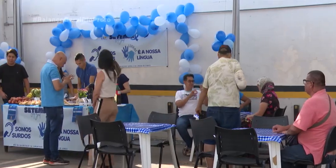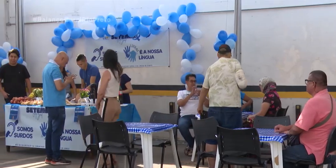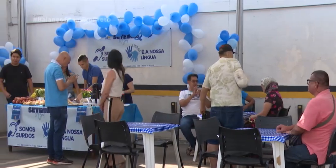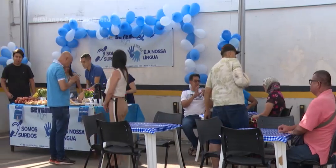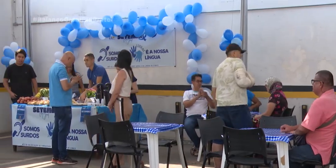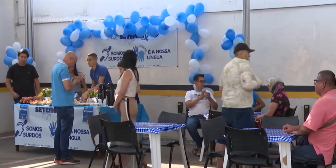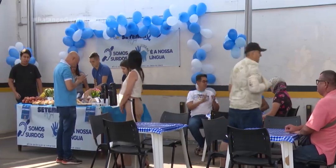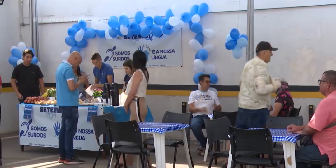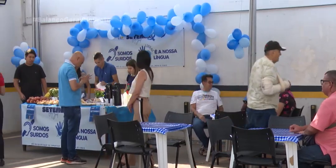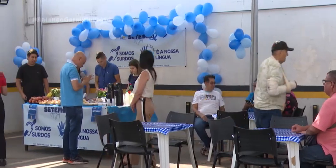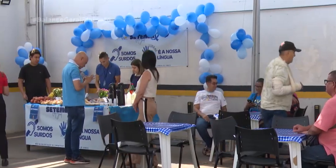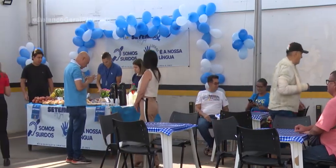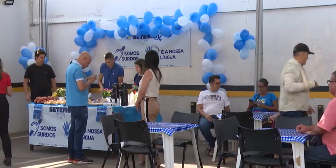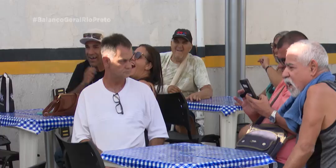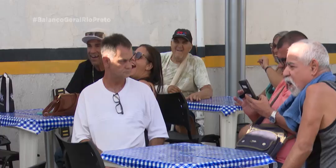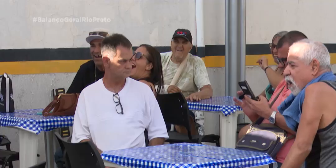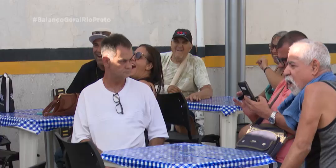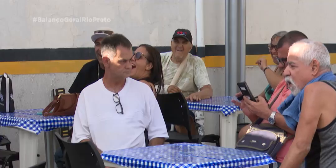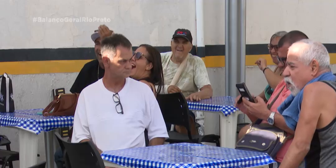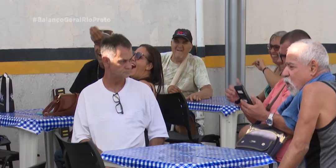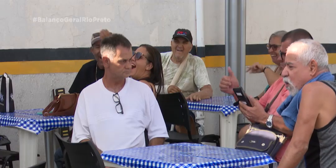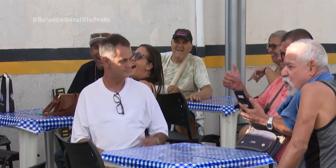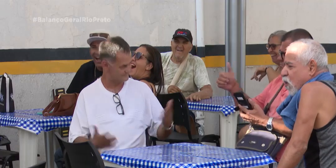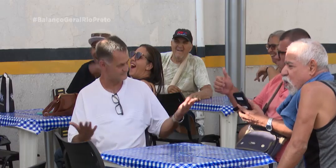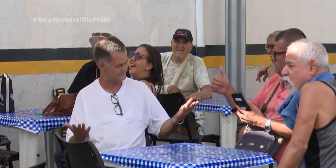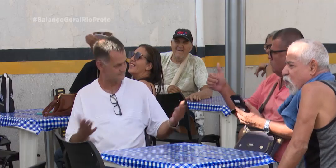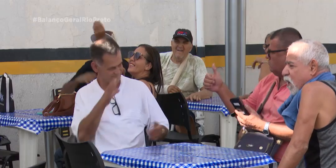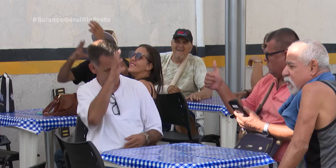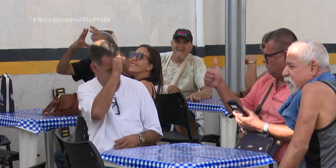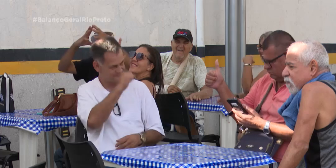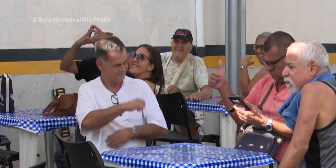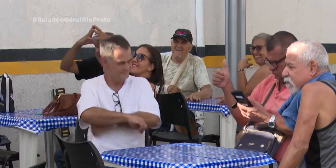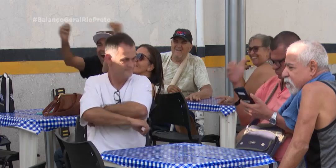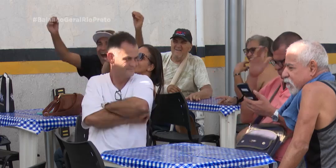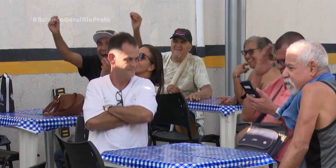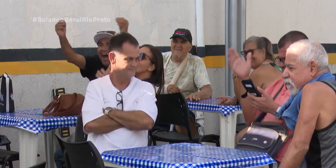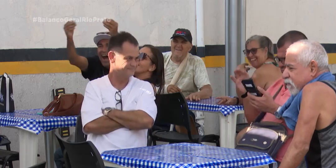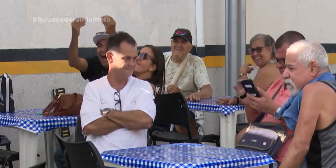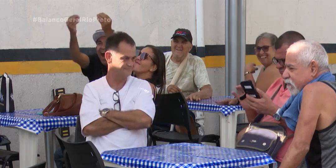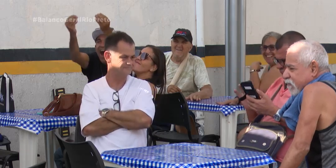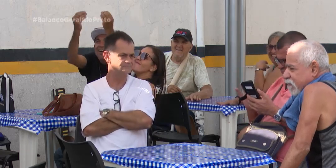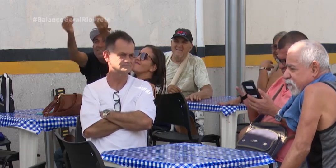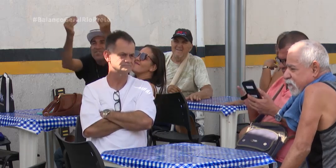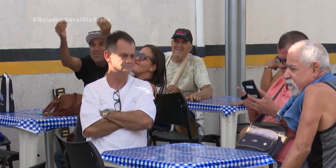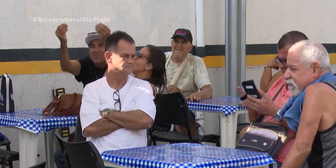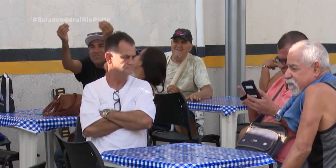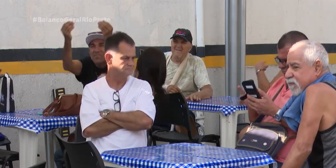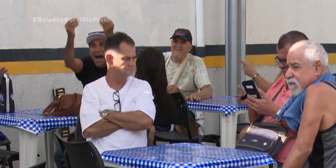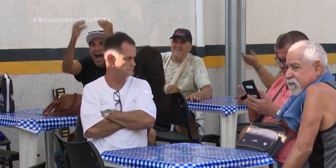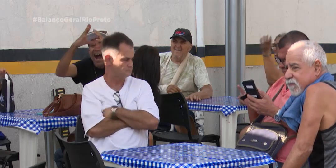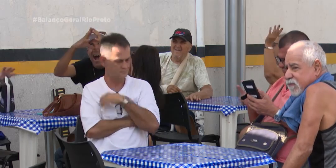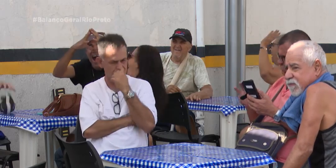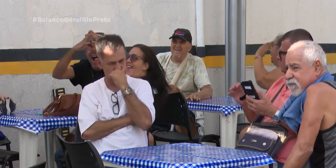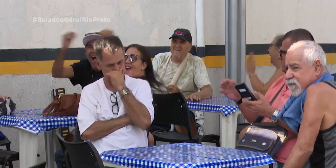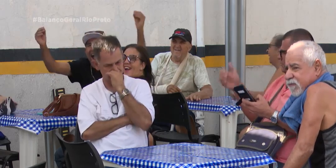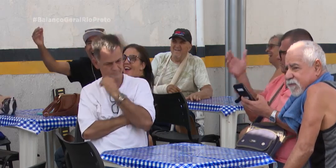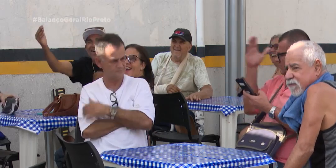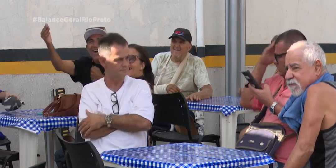o nosso pedido também de respeito, de mais empatia para os surdos. E também aqui, é claro, o meu